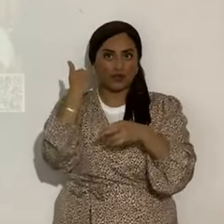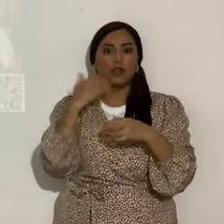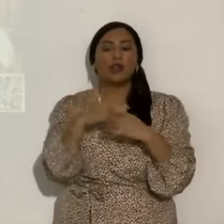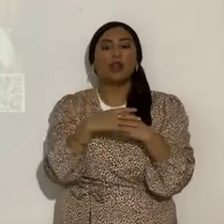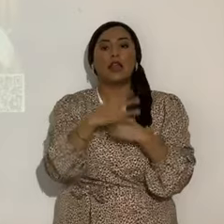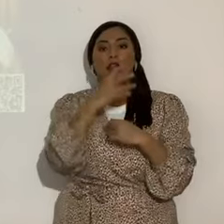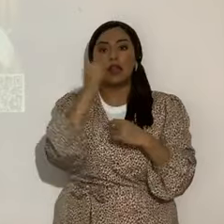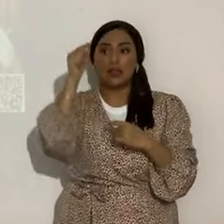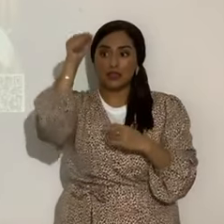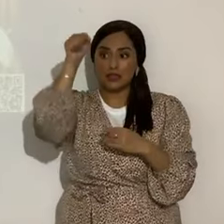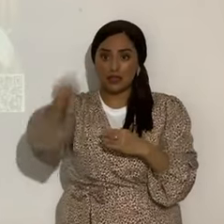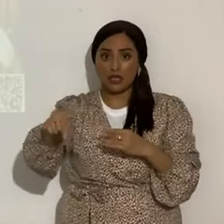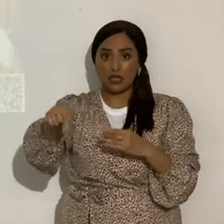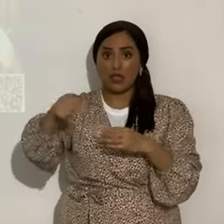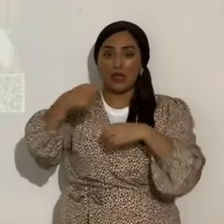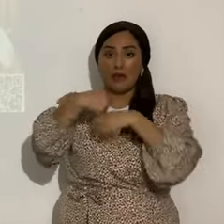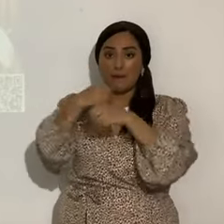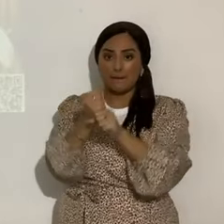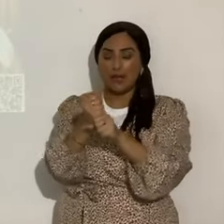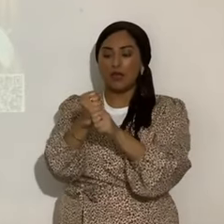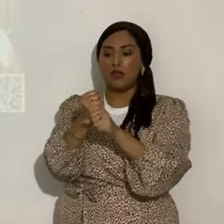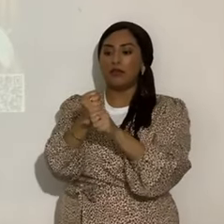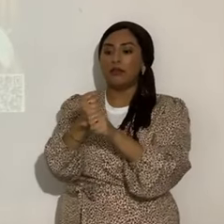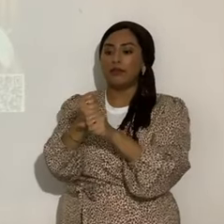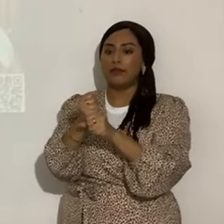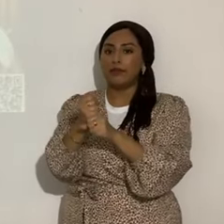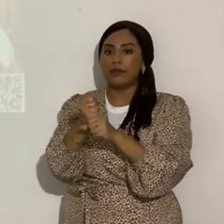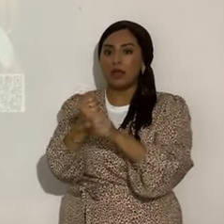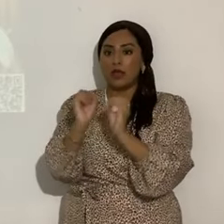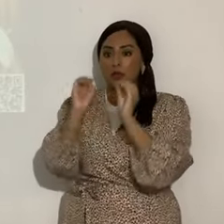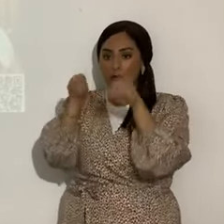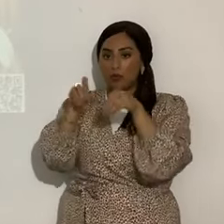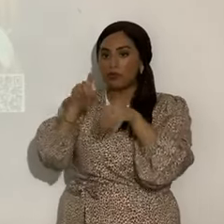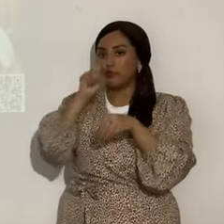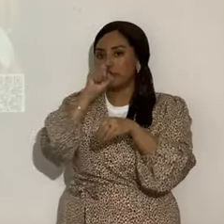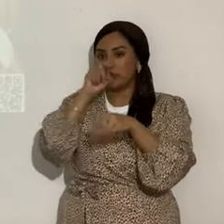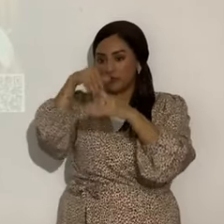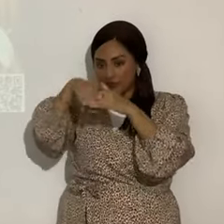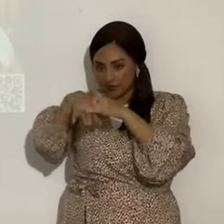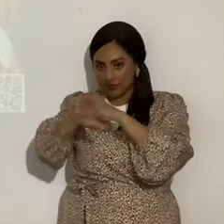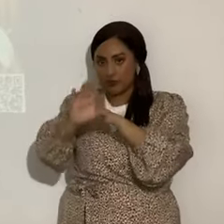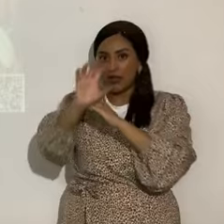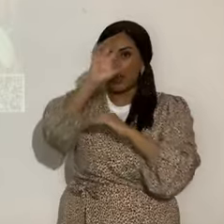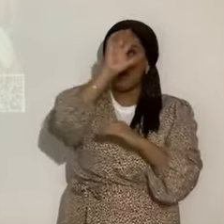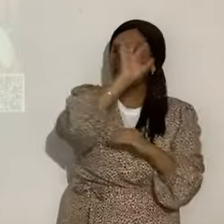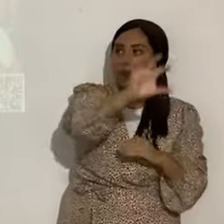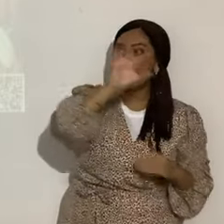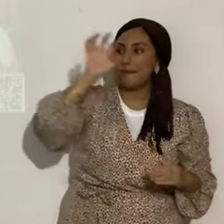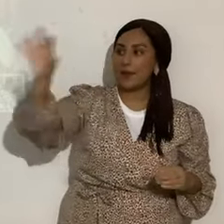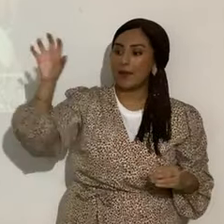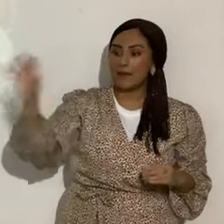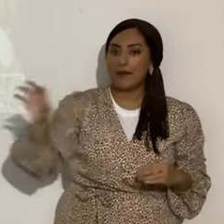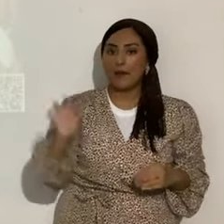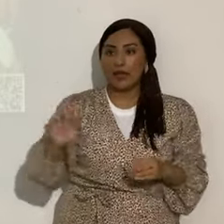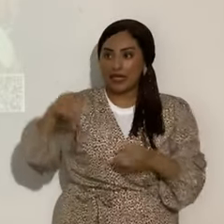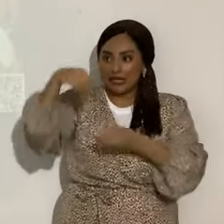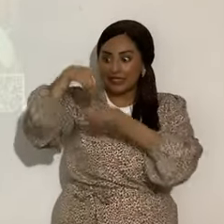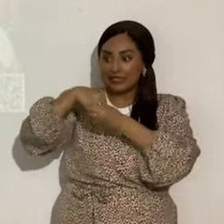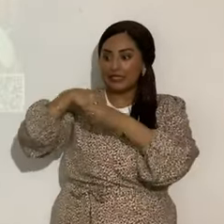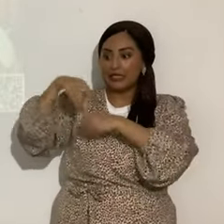hizo la abominación desoladora de poner águilas y demás, como lo hizo Antíoco Epífanes, el griego.